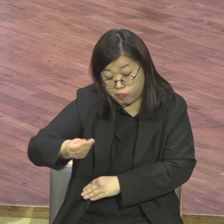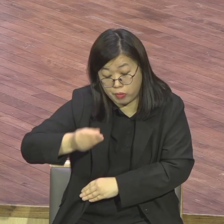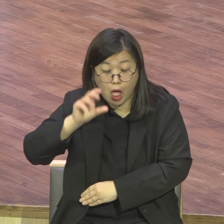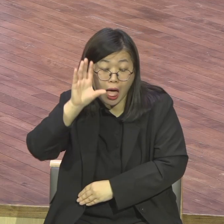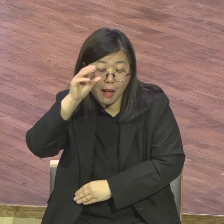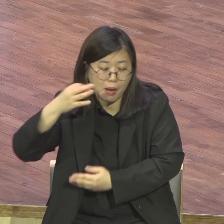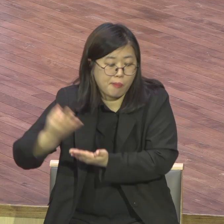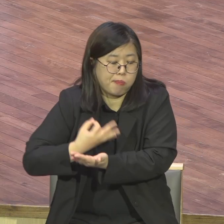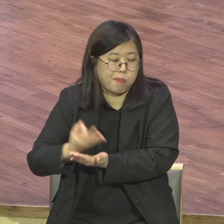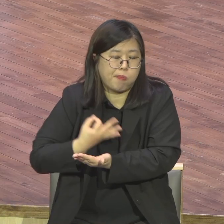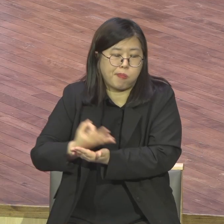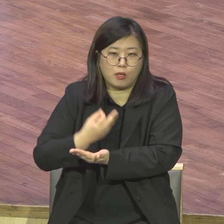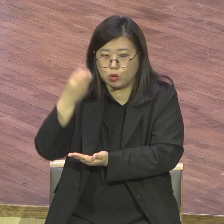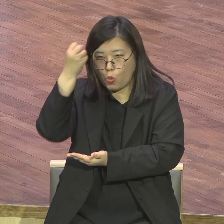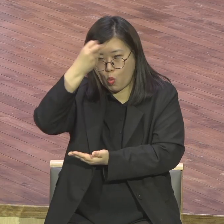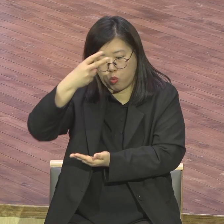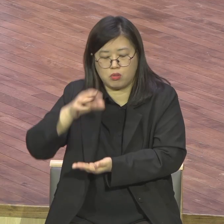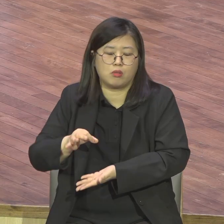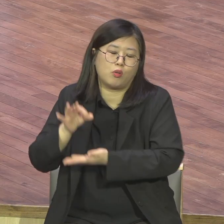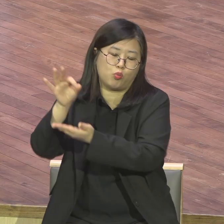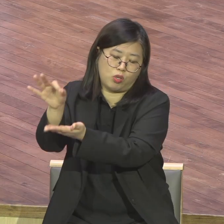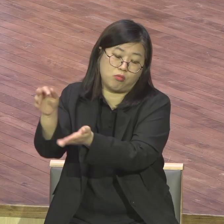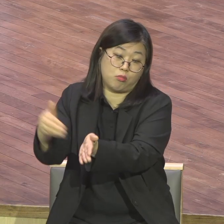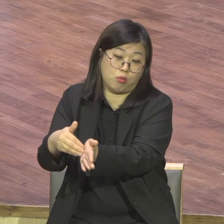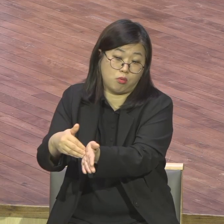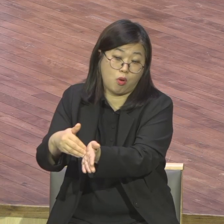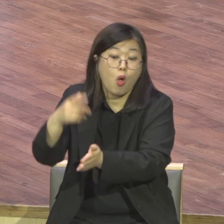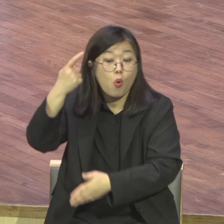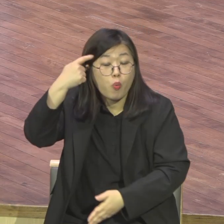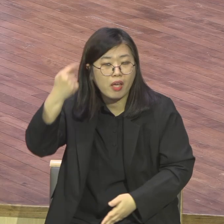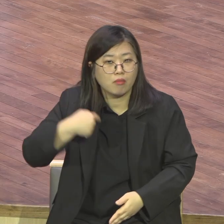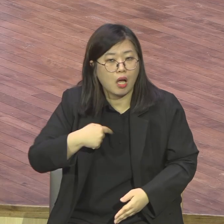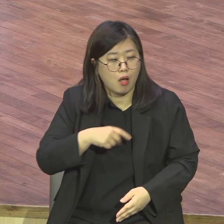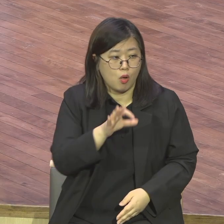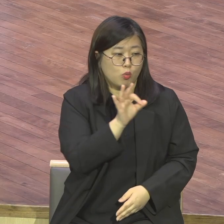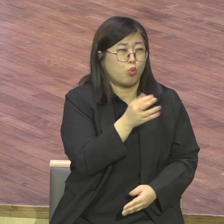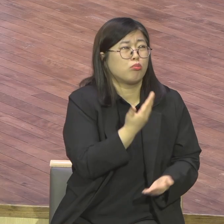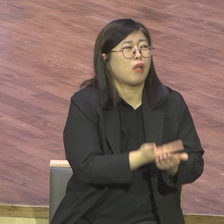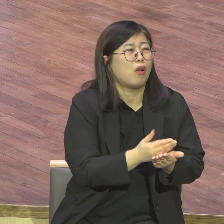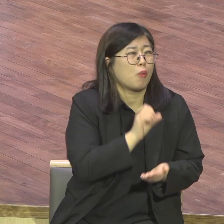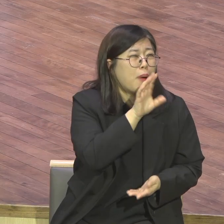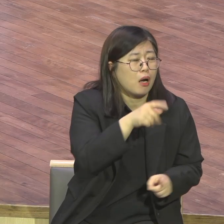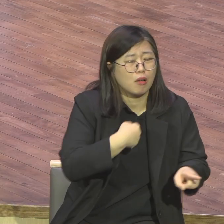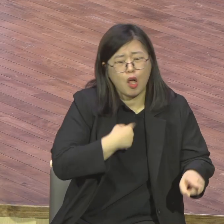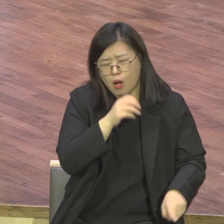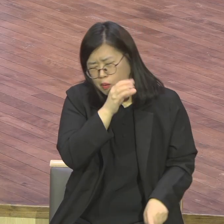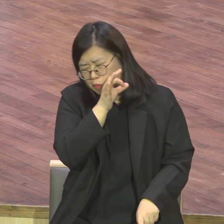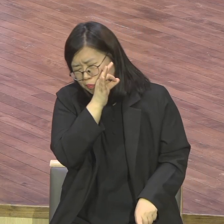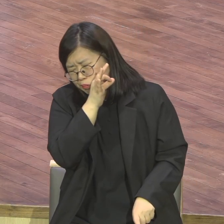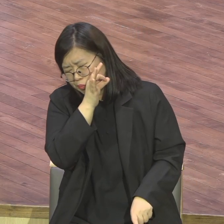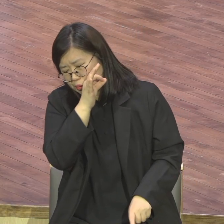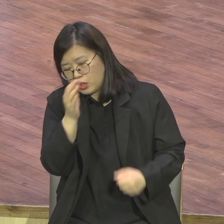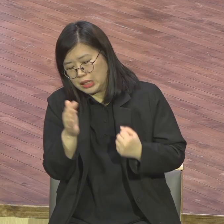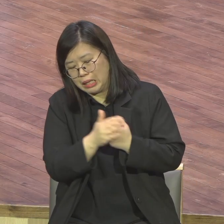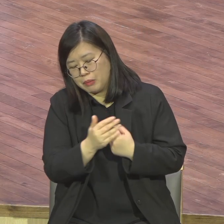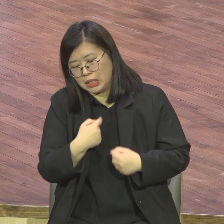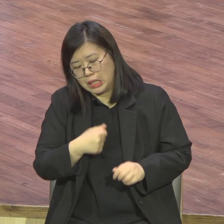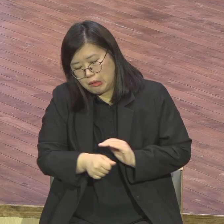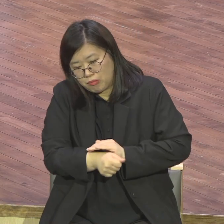그 나이에 세브란스 역과대 연희 연세는 연희와 연세를 세브란스 합평근 연세라고 그래요 원래